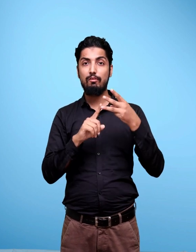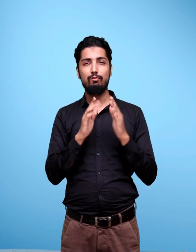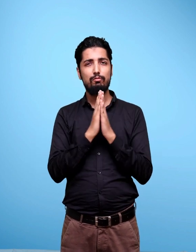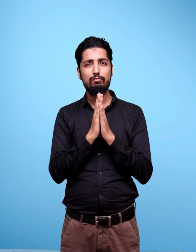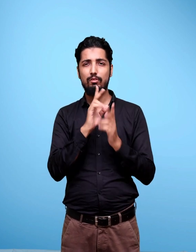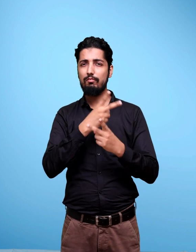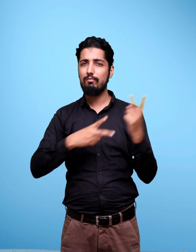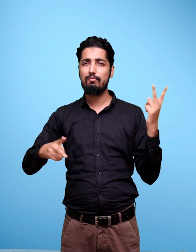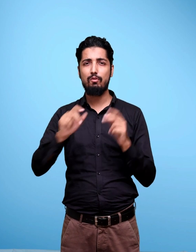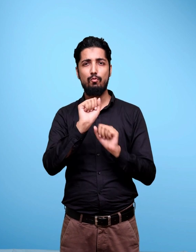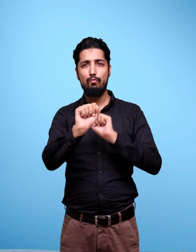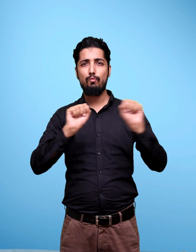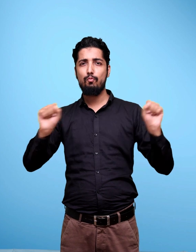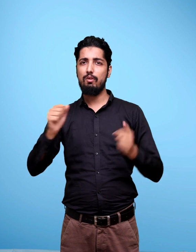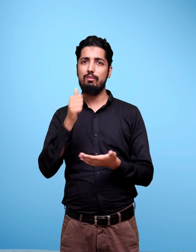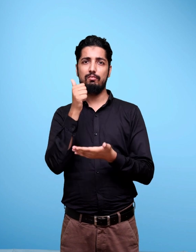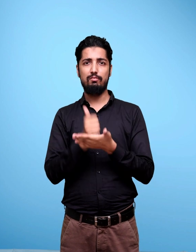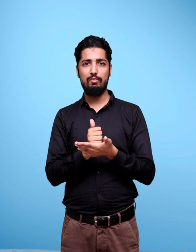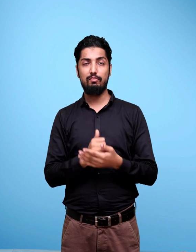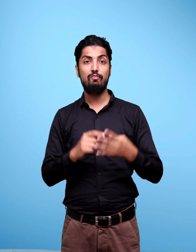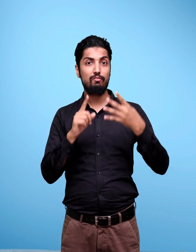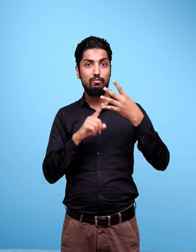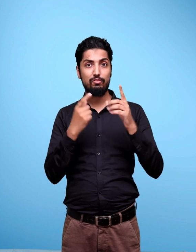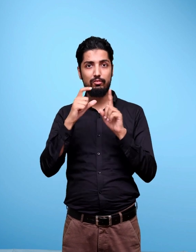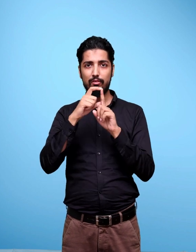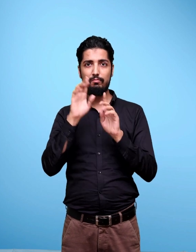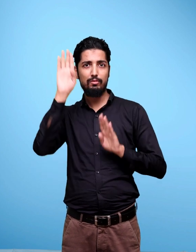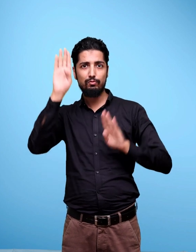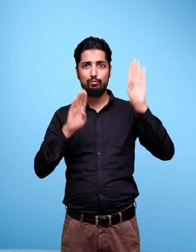Social Economic And Political